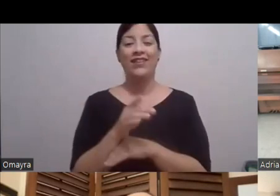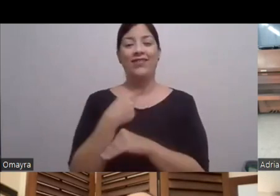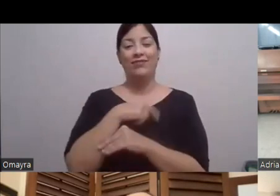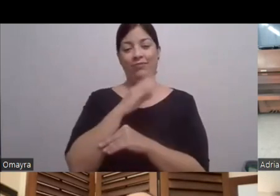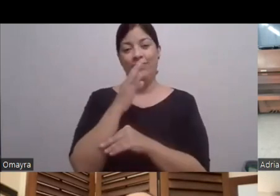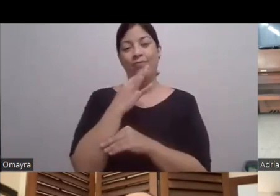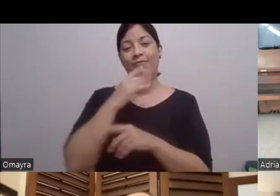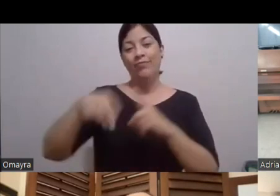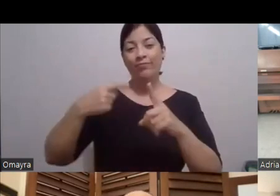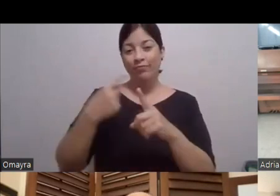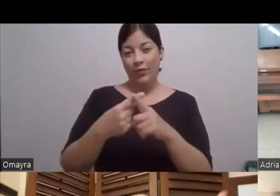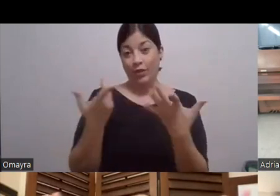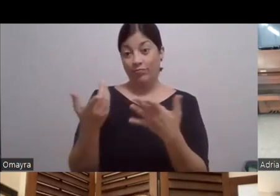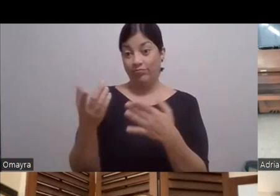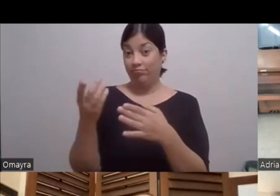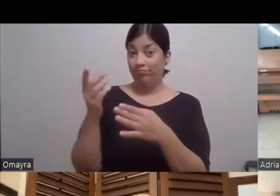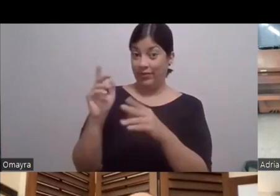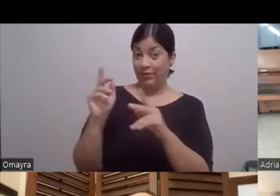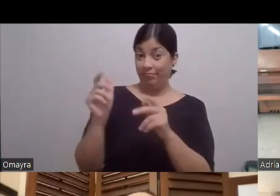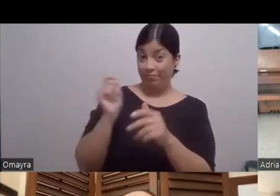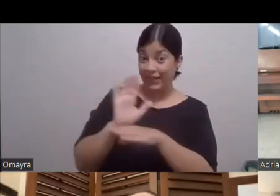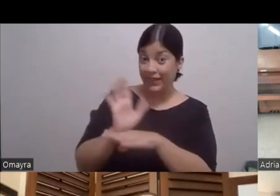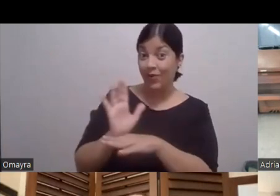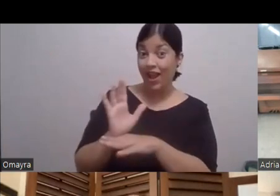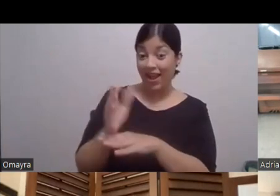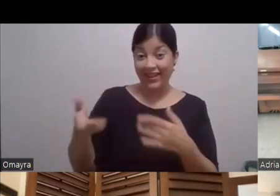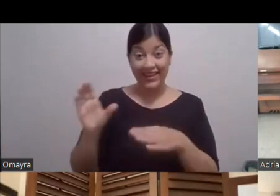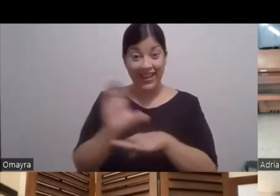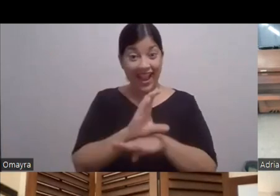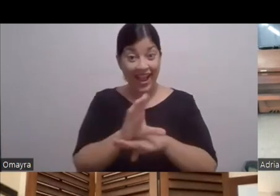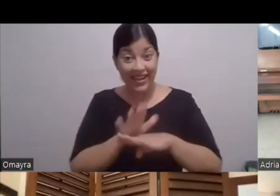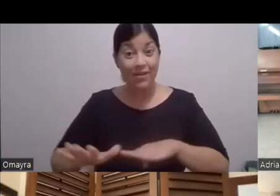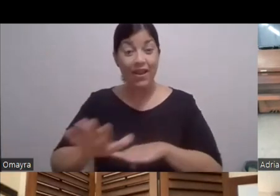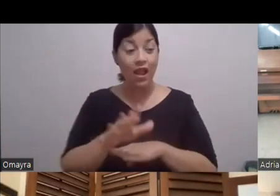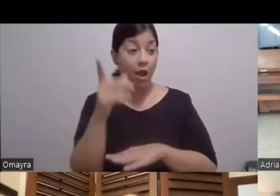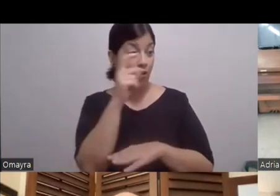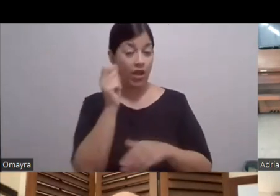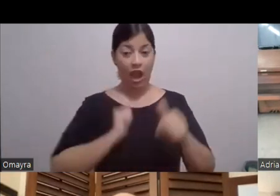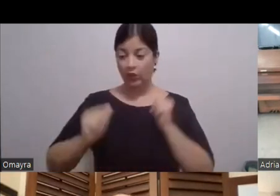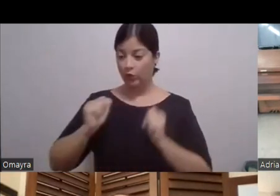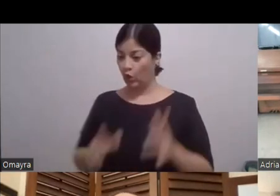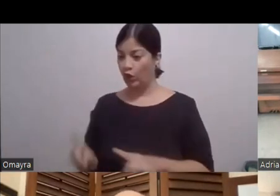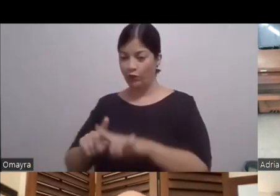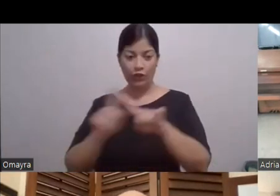Cinematográfica Caribeña Porque hay como actores De distintos lugares Y es como Un